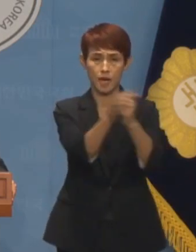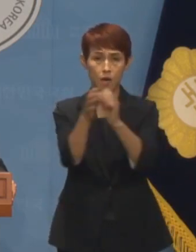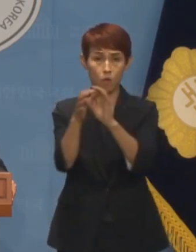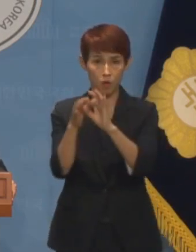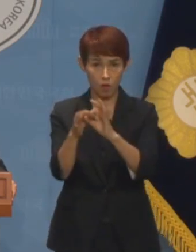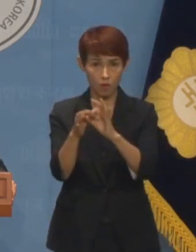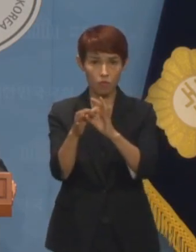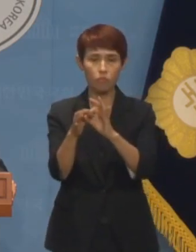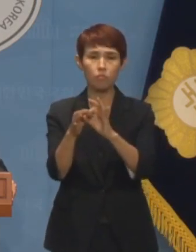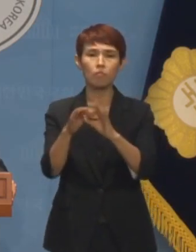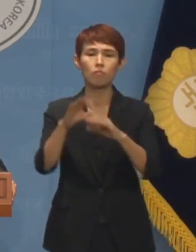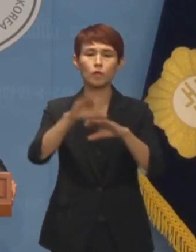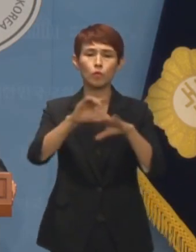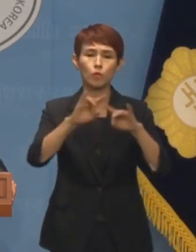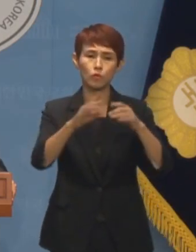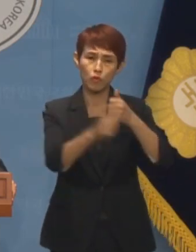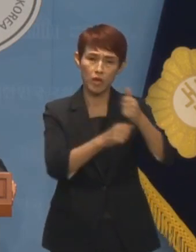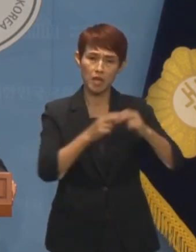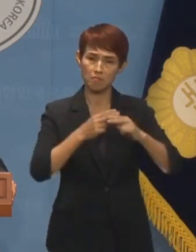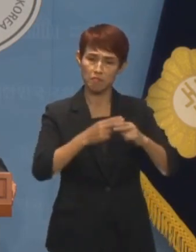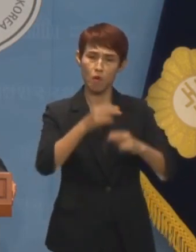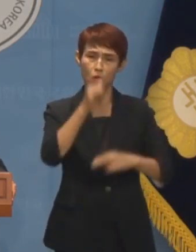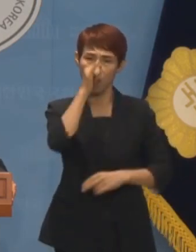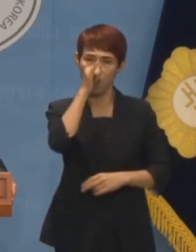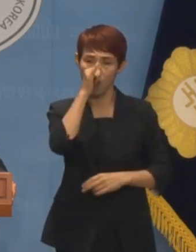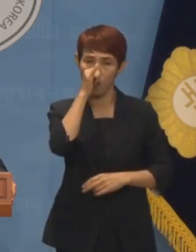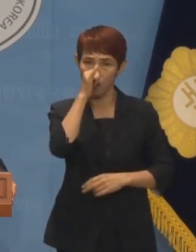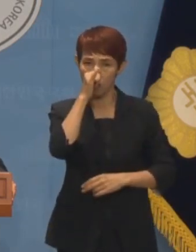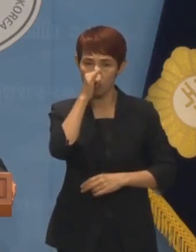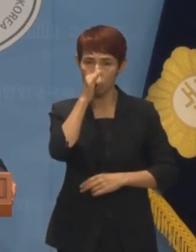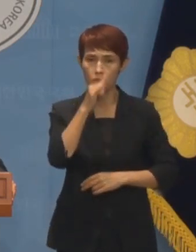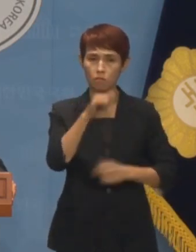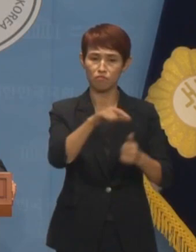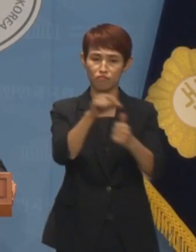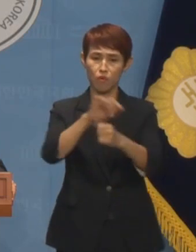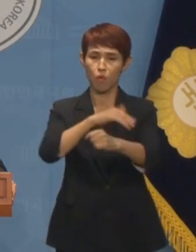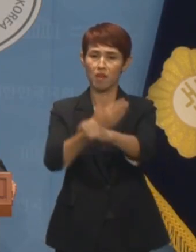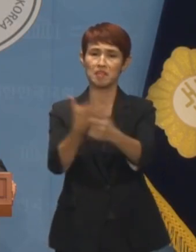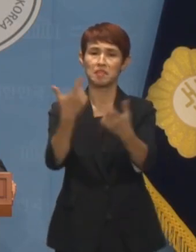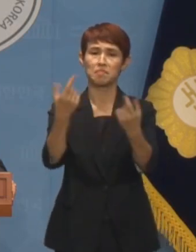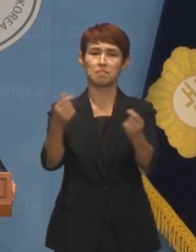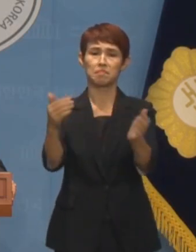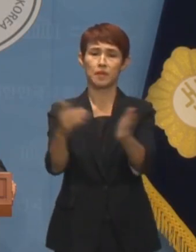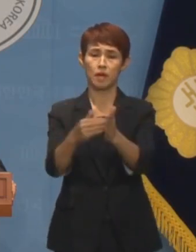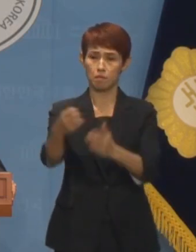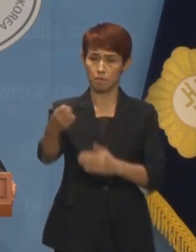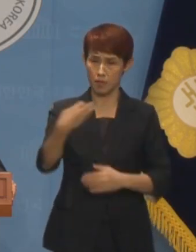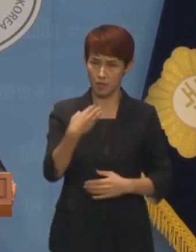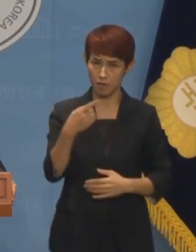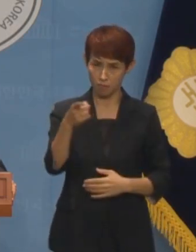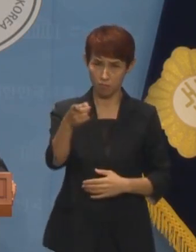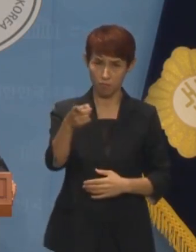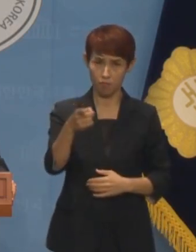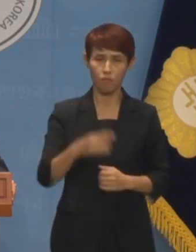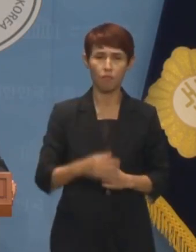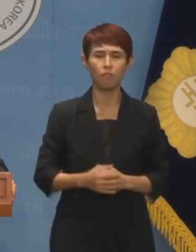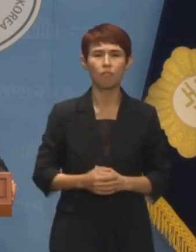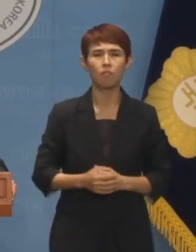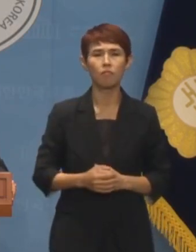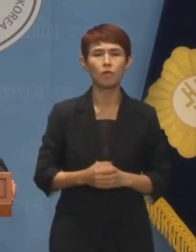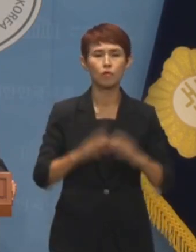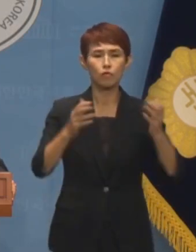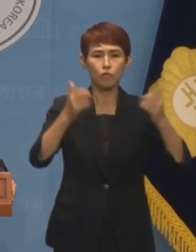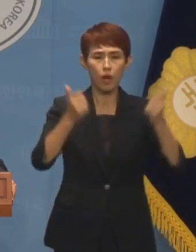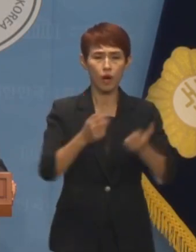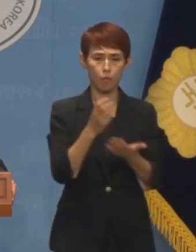방통위의 자유재량을 강조하며 인사권을 행사하면 그만이라는 태도를 보이는 사람이 국회가